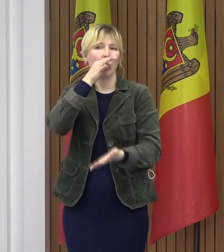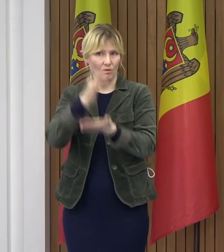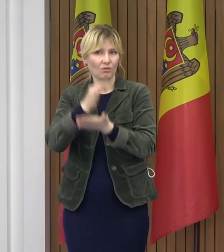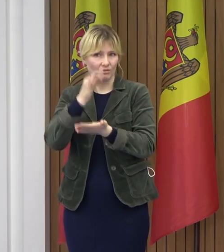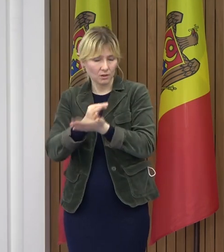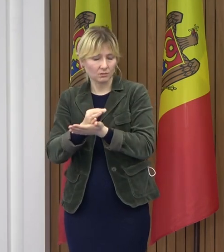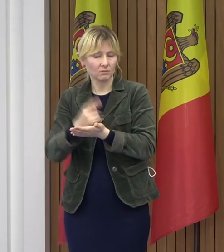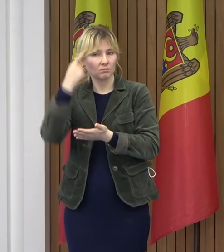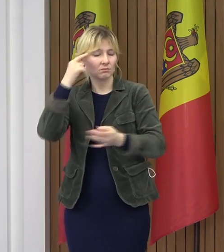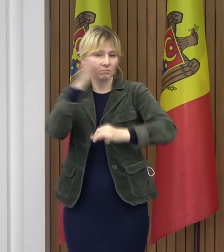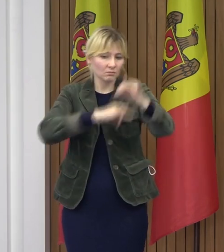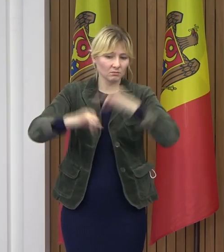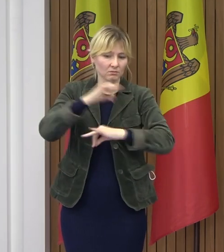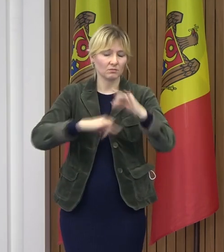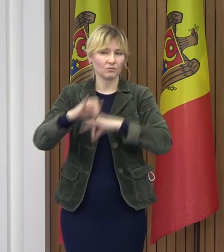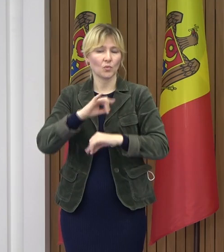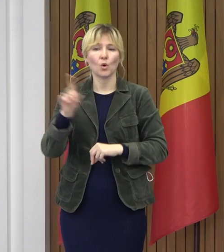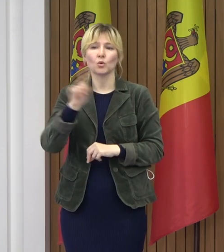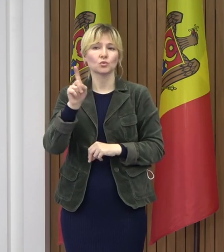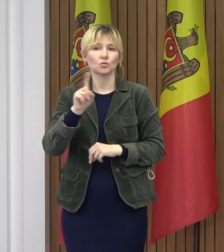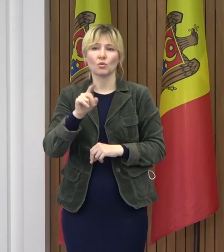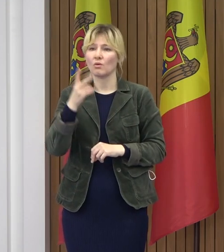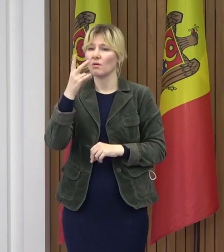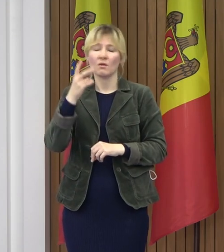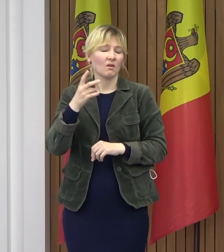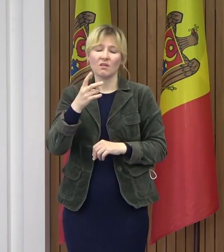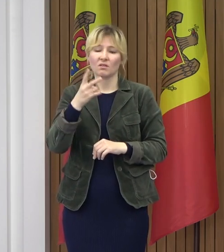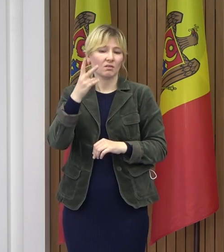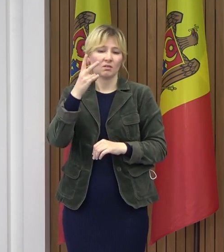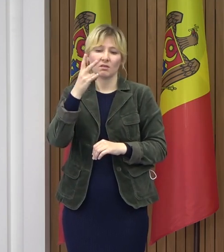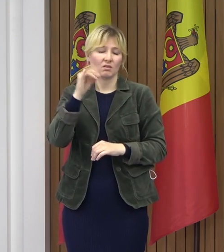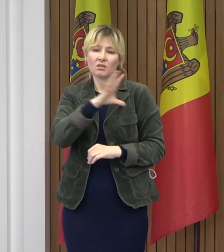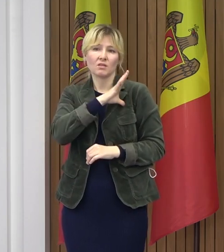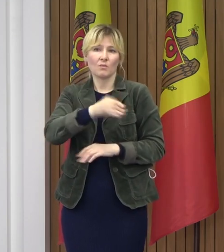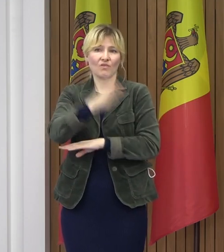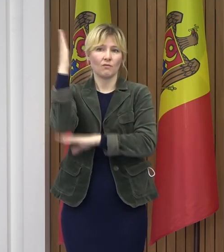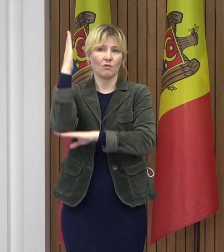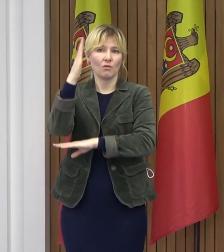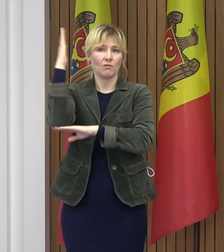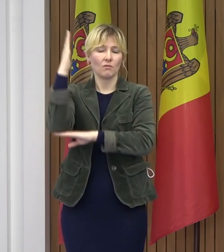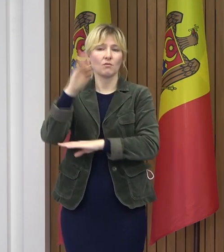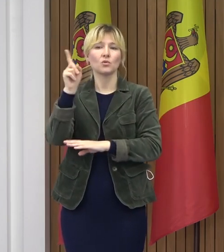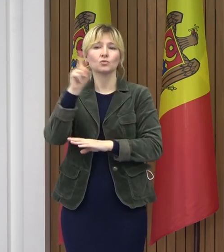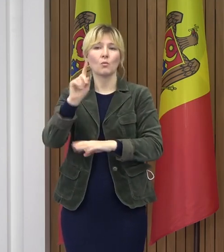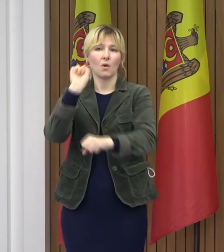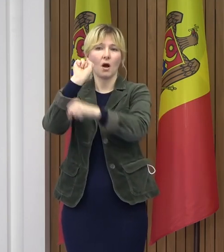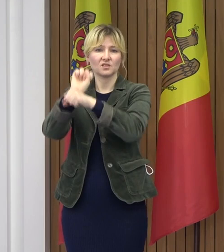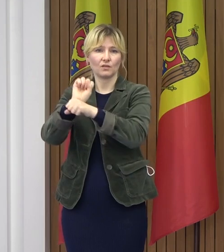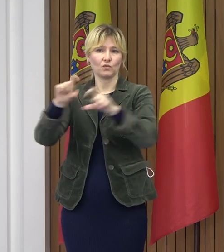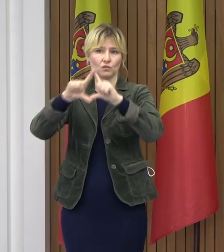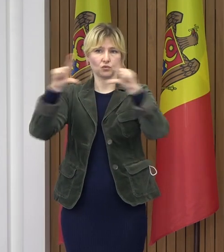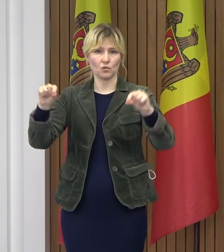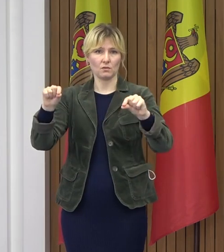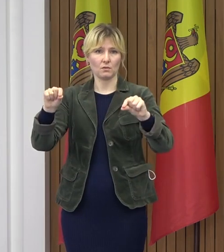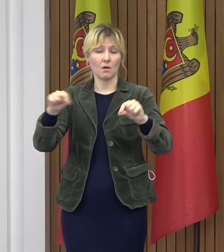nu au întrunit numărul necesar de voturi pentru a întrerupe procesul educațional. Prin